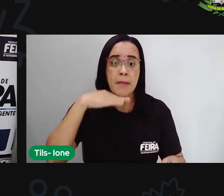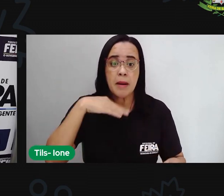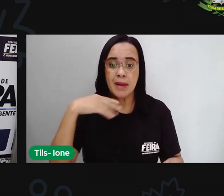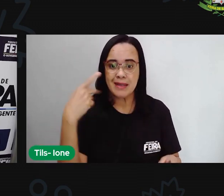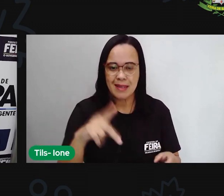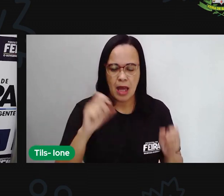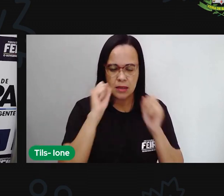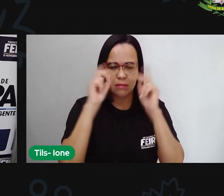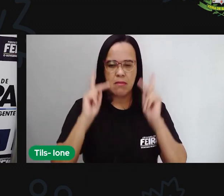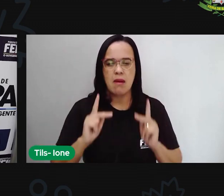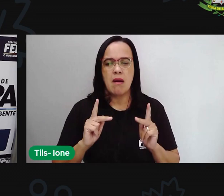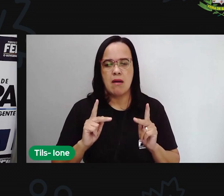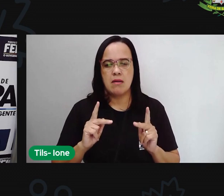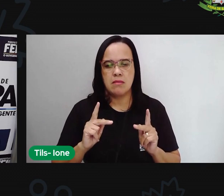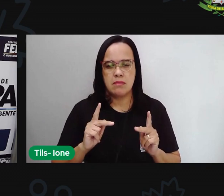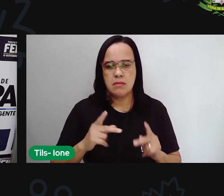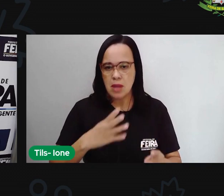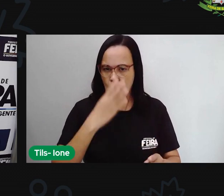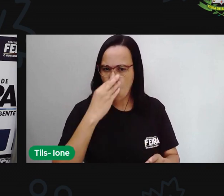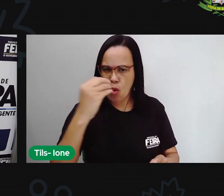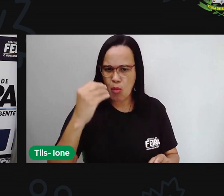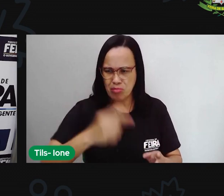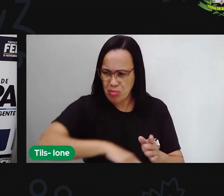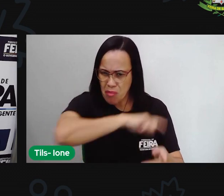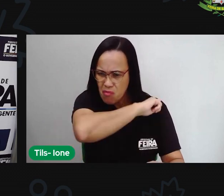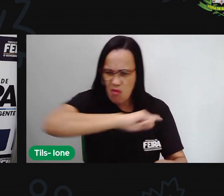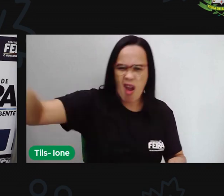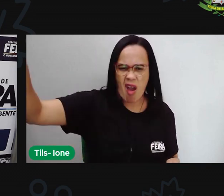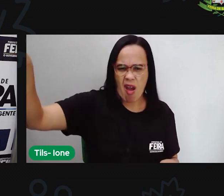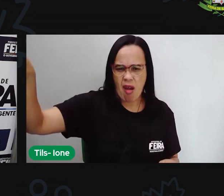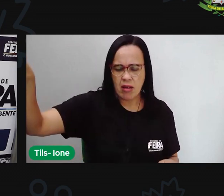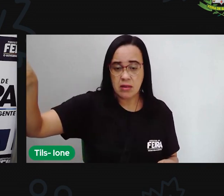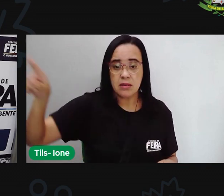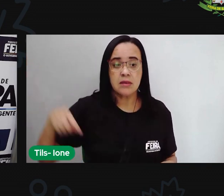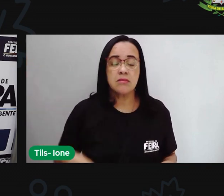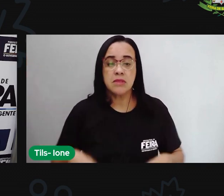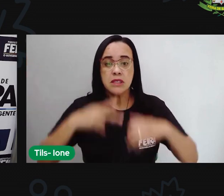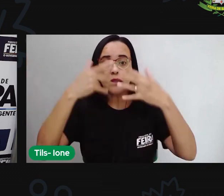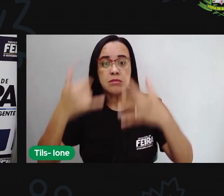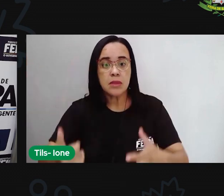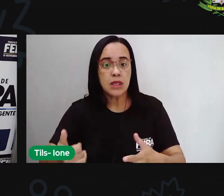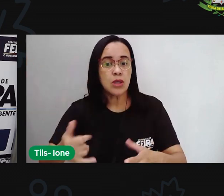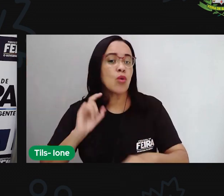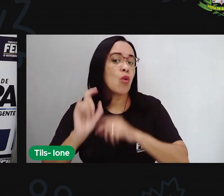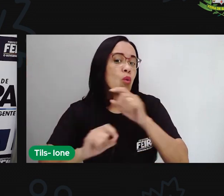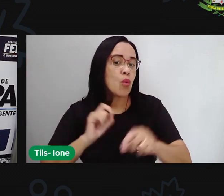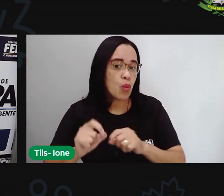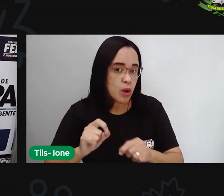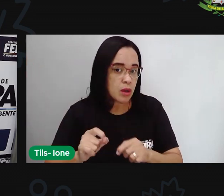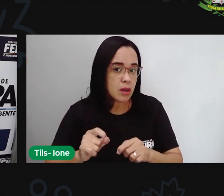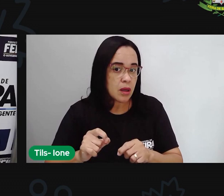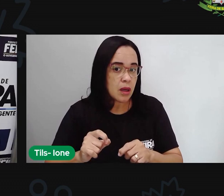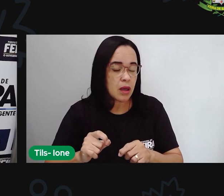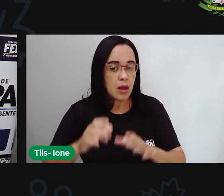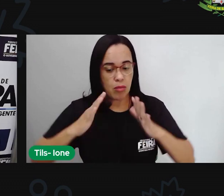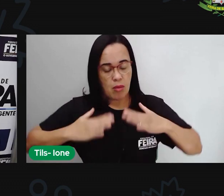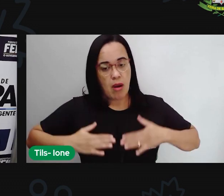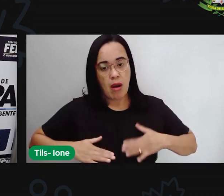mandou aquele lobo mau para bem longe e explicou de um jeito que não tinha explicado antes.